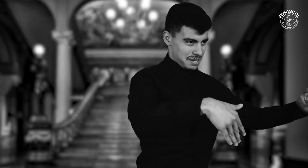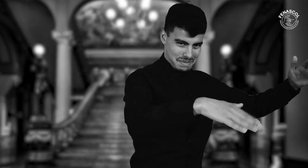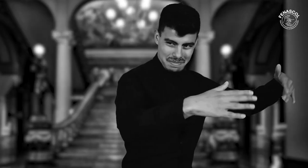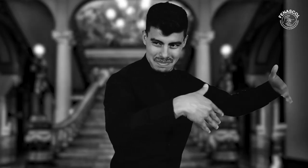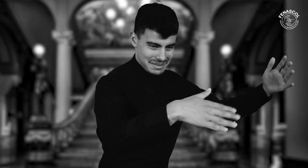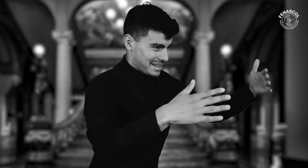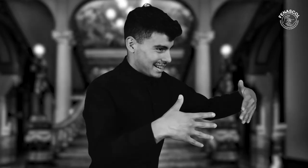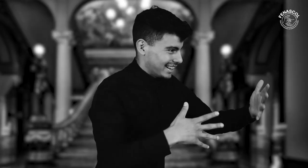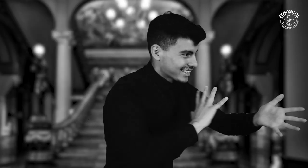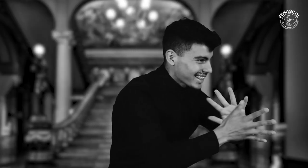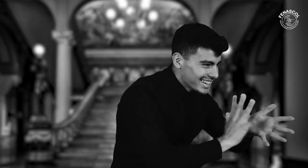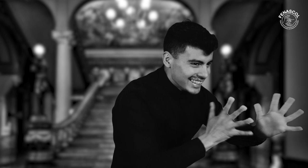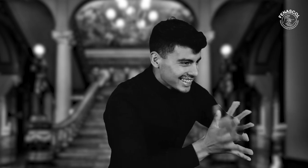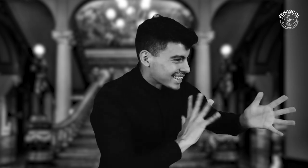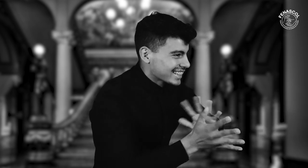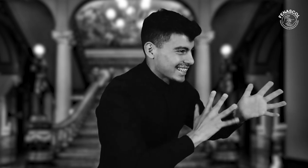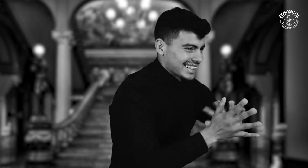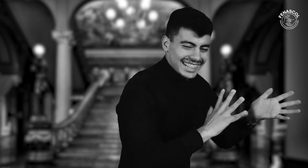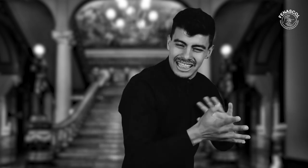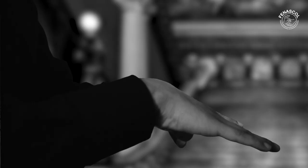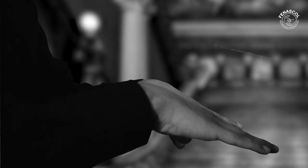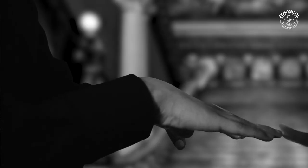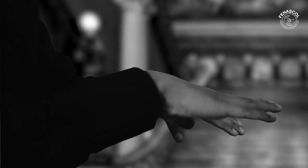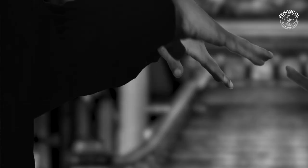Uy, ¿ya que se fue? Vengan, vengan. Hablemos en señas mientras tanto.